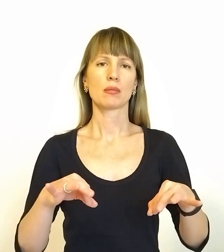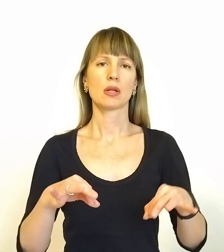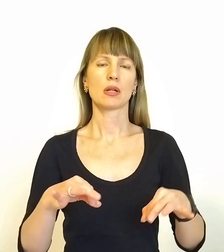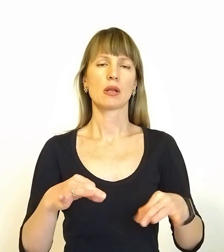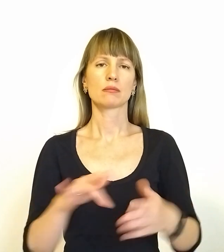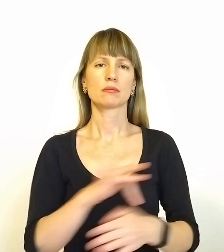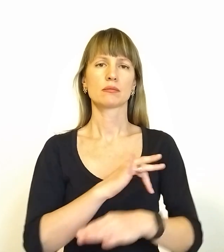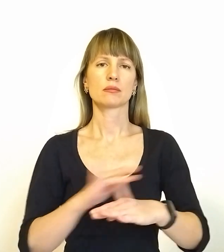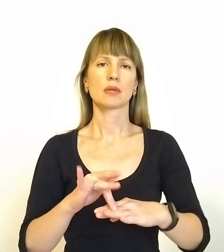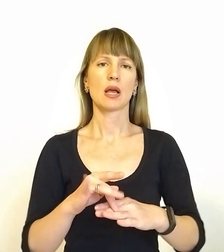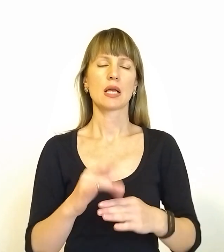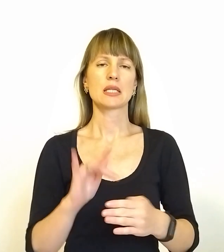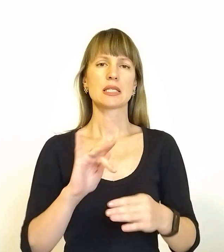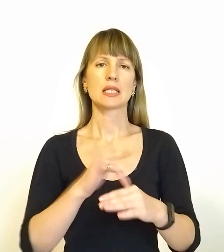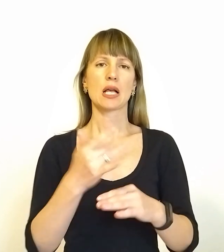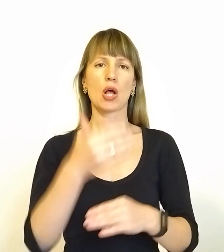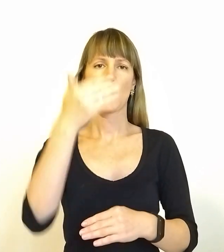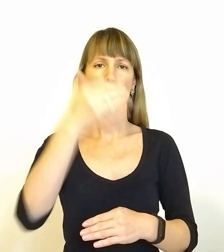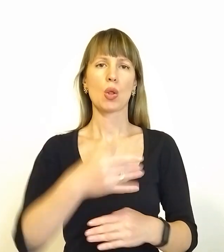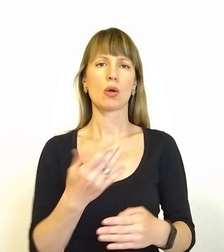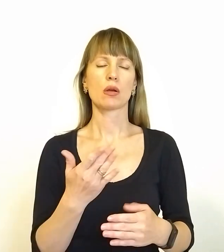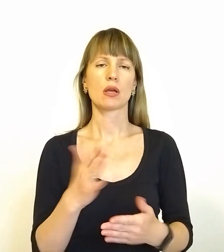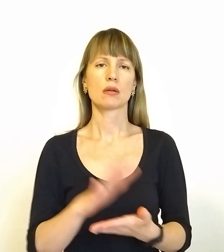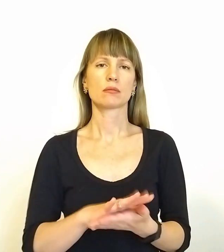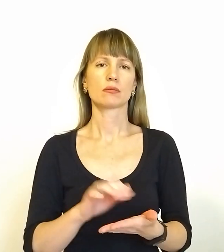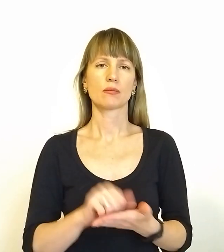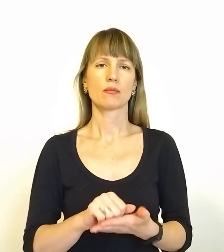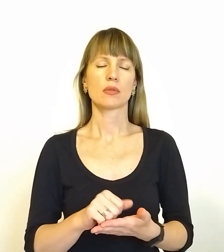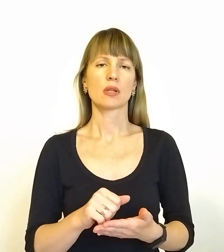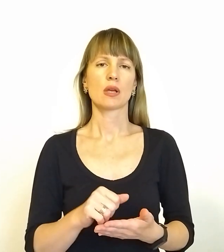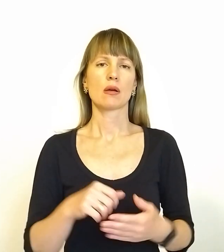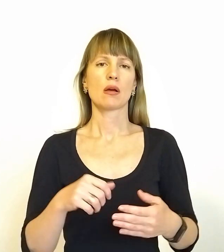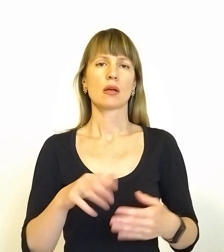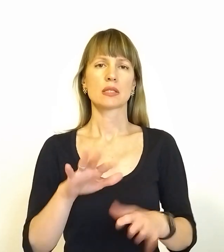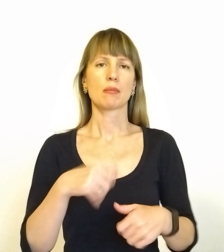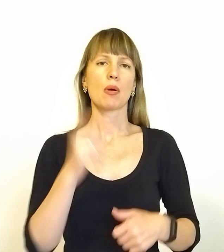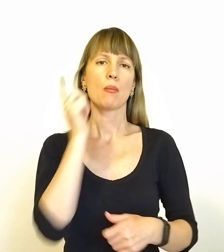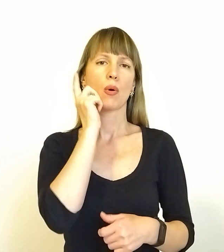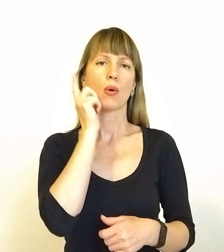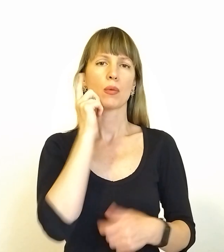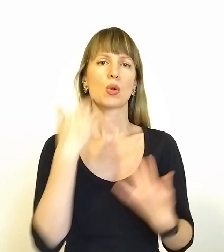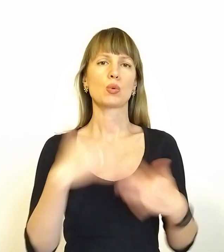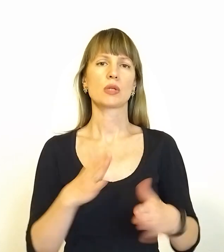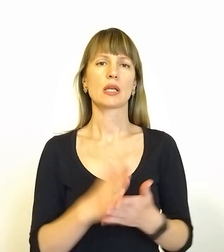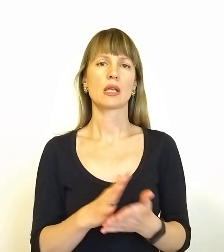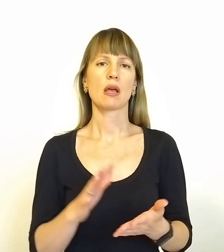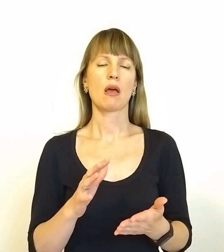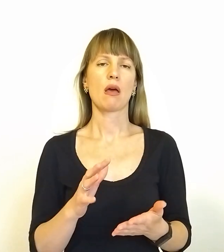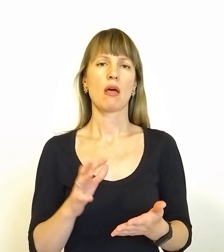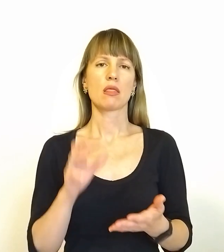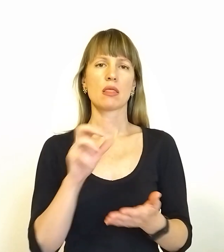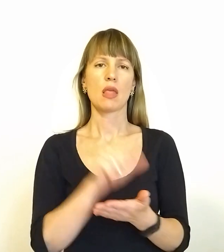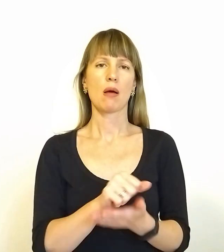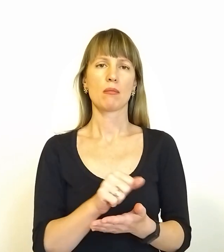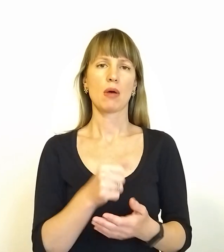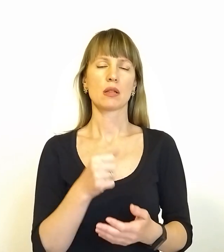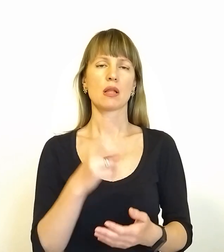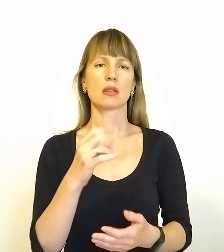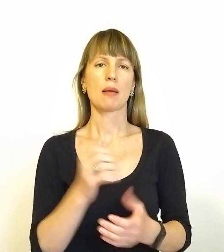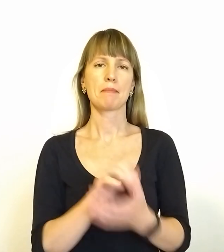трощать переднє скло, якщо воно затоноване. Відбирають мобільні телефони. Вже є напади на мирне населення. Також